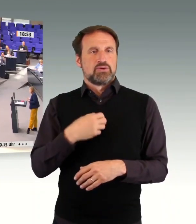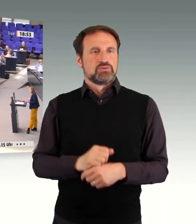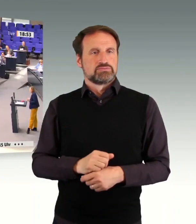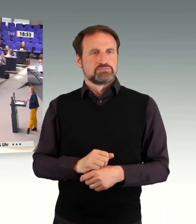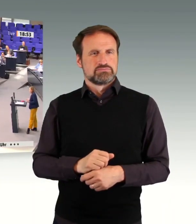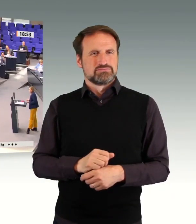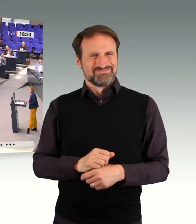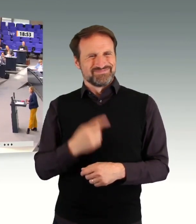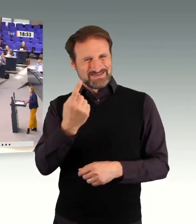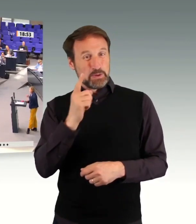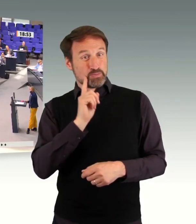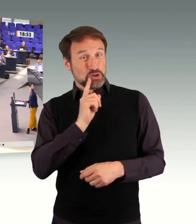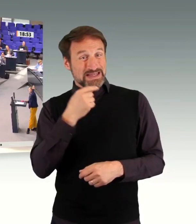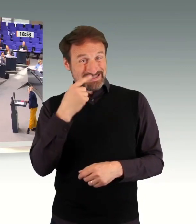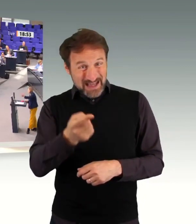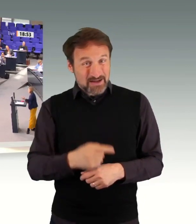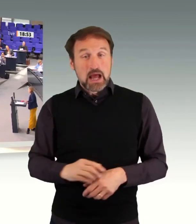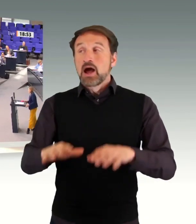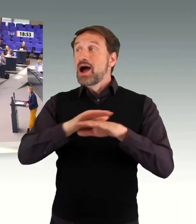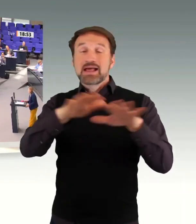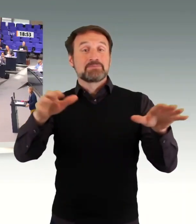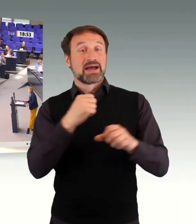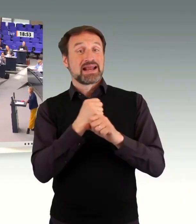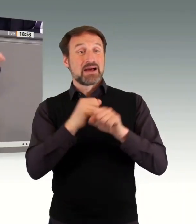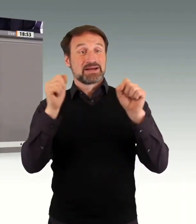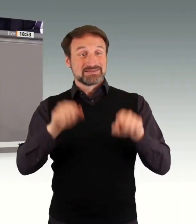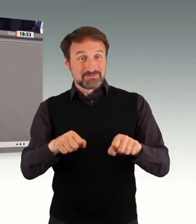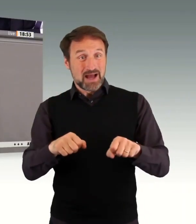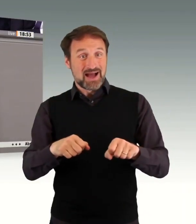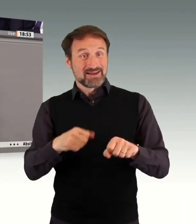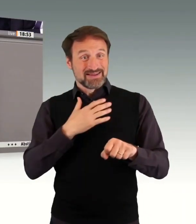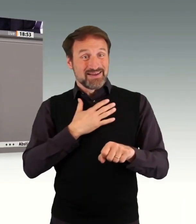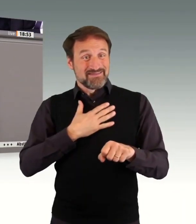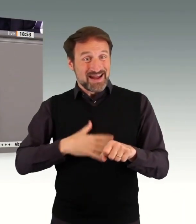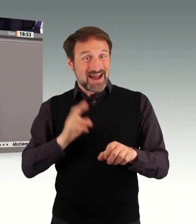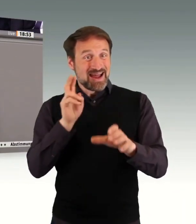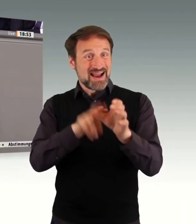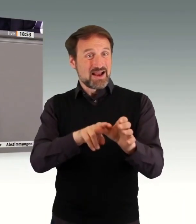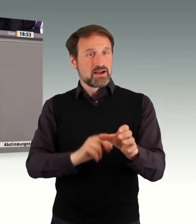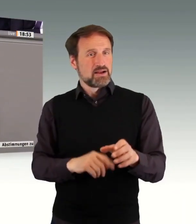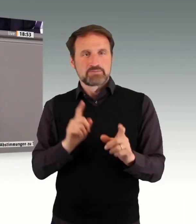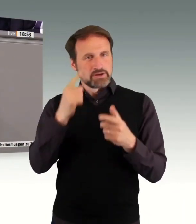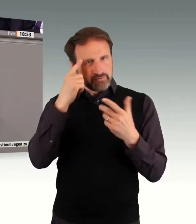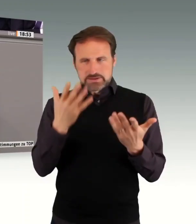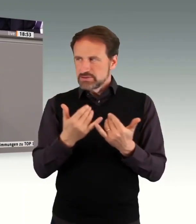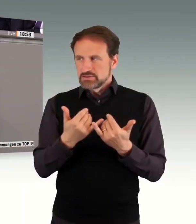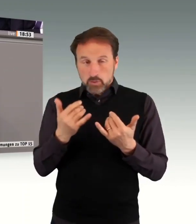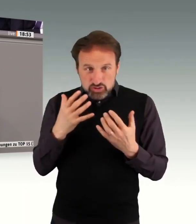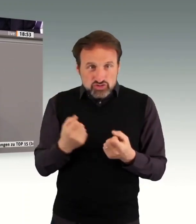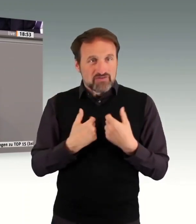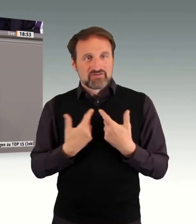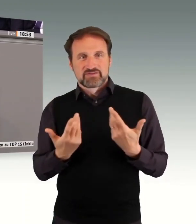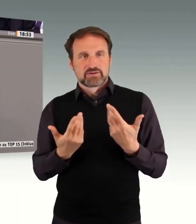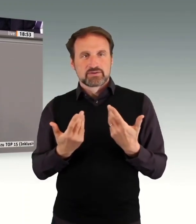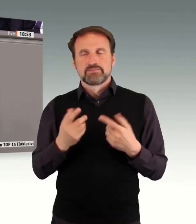Person zurufen, du musst so nicht empfinden. Du hast ein Recht zu inklusiver Arbeit. Das